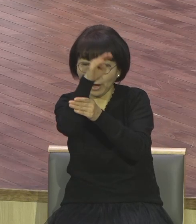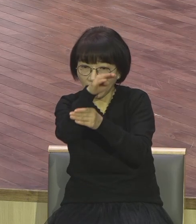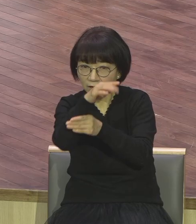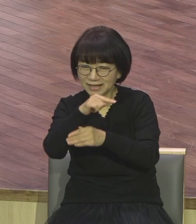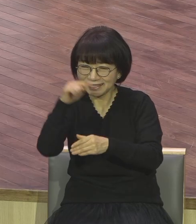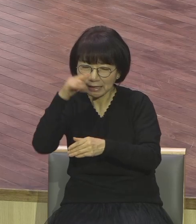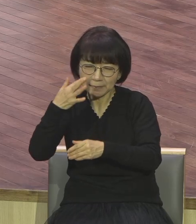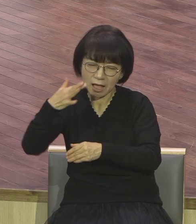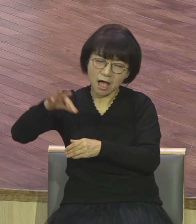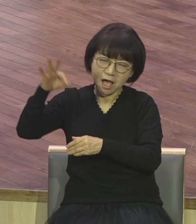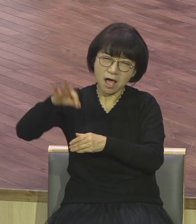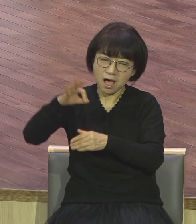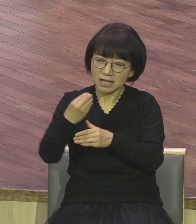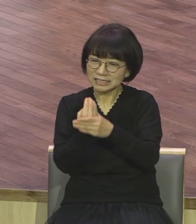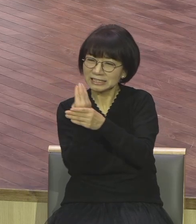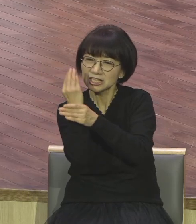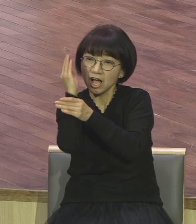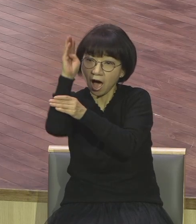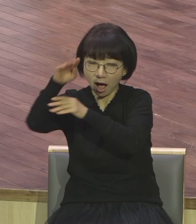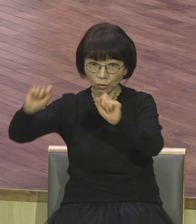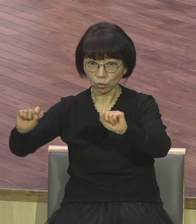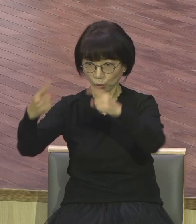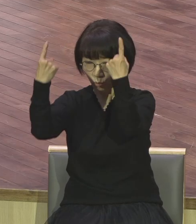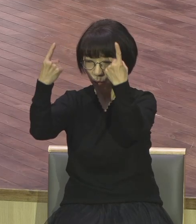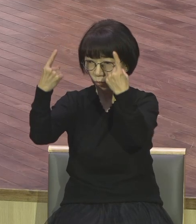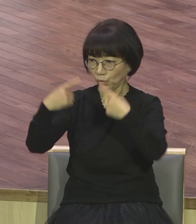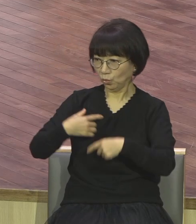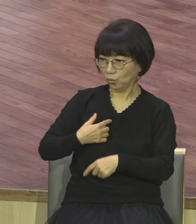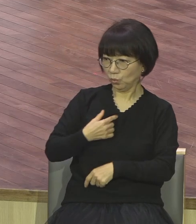그래서 이 종들이 주인에게 말합니다